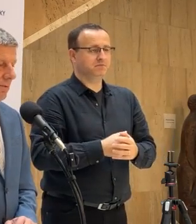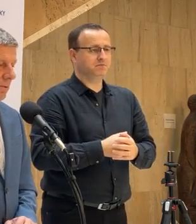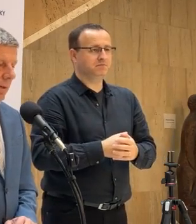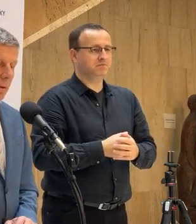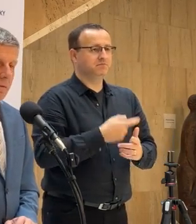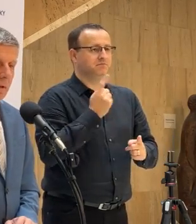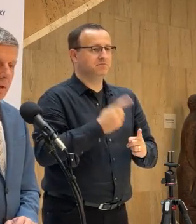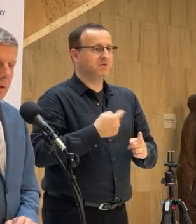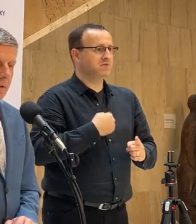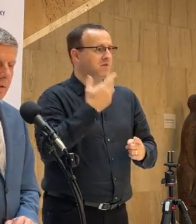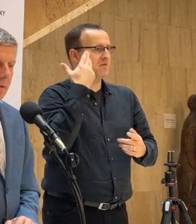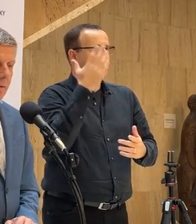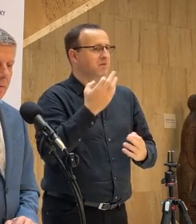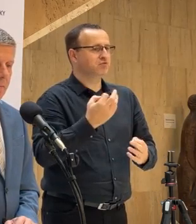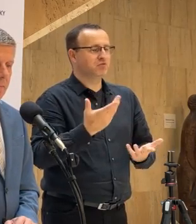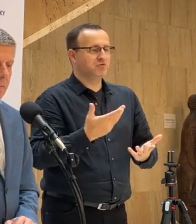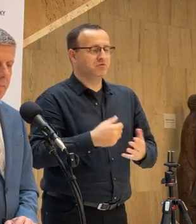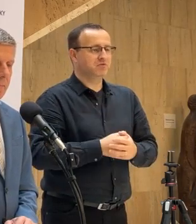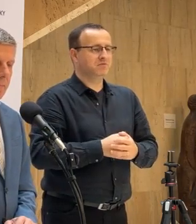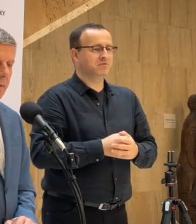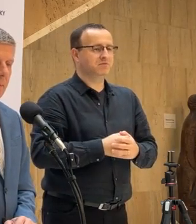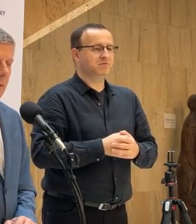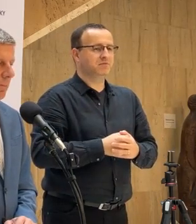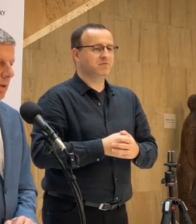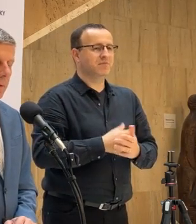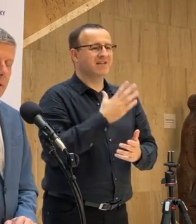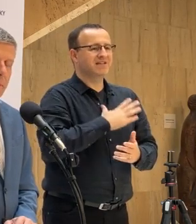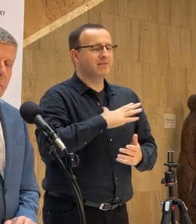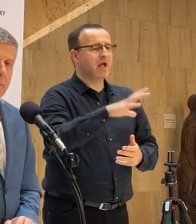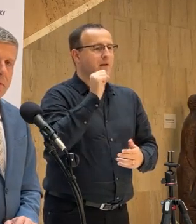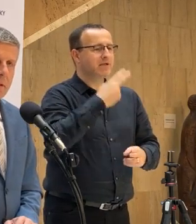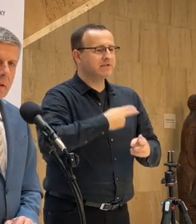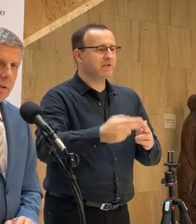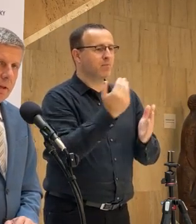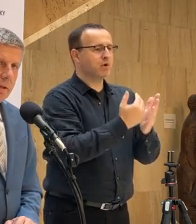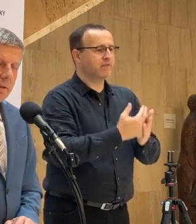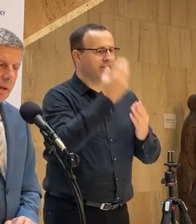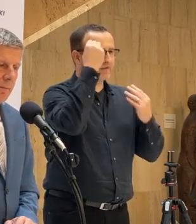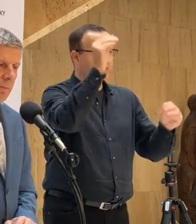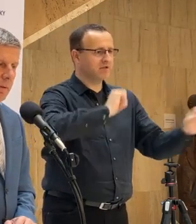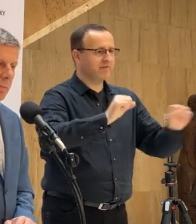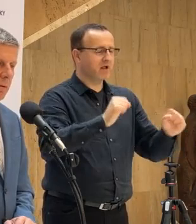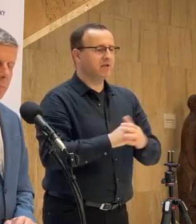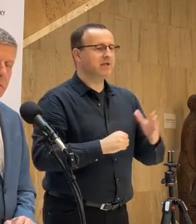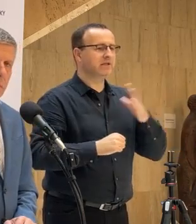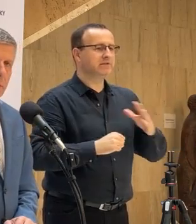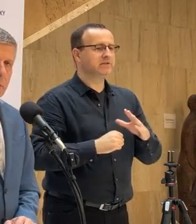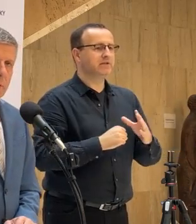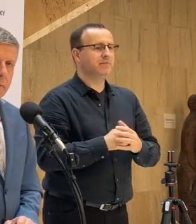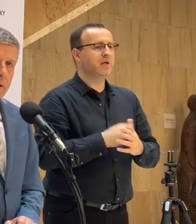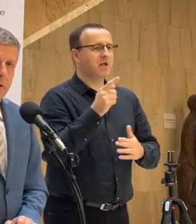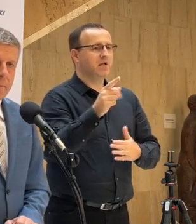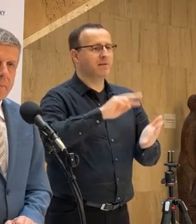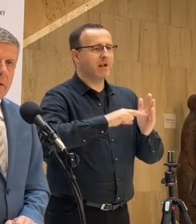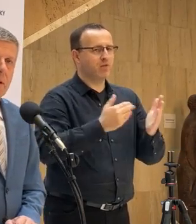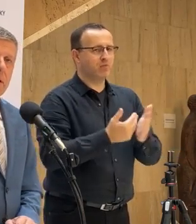Neviem, čo si Penta myslí, ale chcem, aby bol naplnený program o jeseňe vlády a chcem, aby bol minúty pňaze plánu